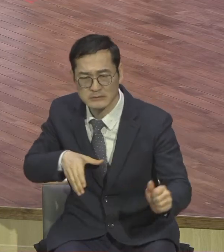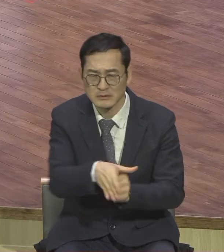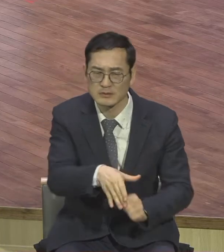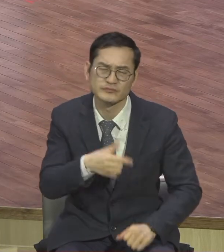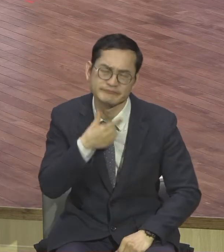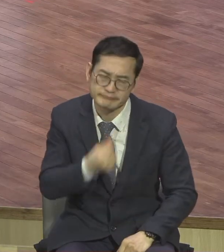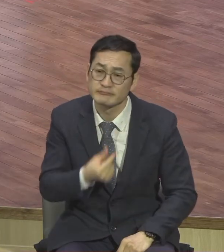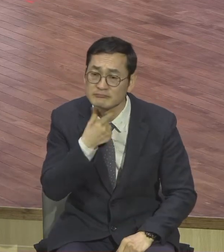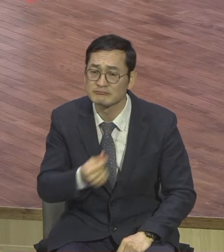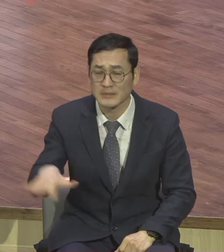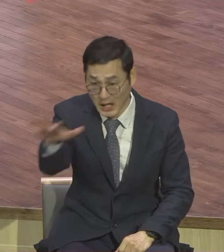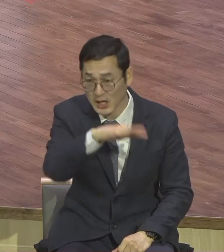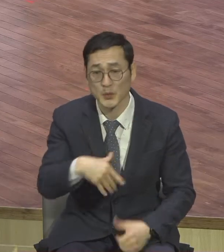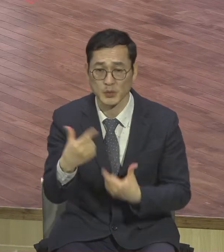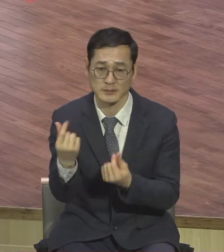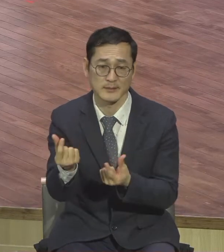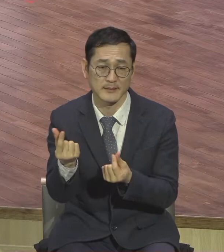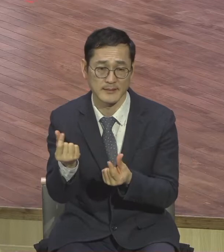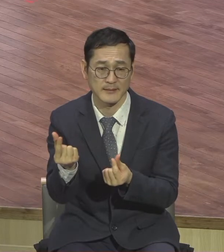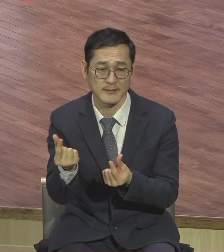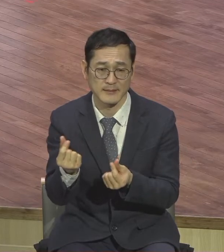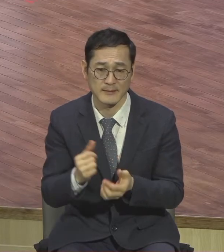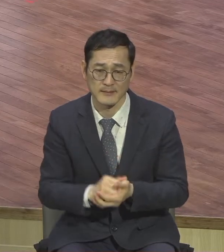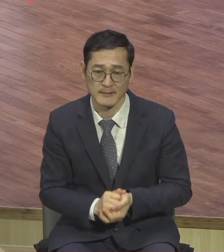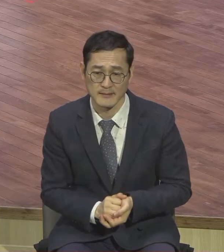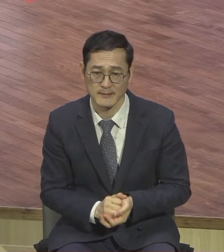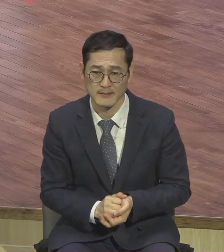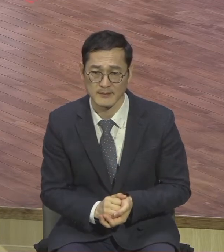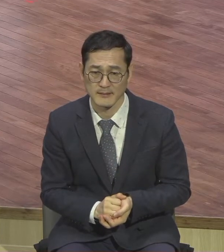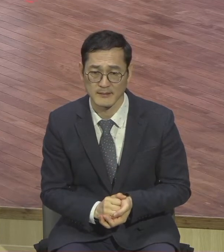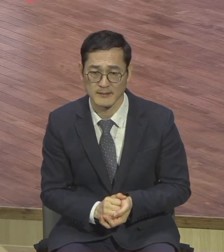것이 인간의 자연스러운 심리예요.